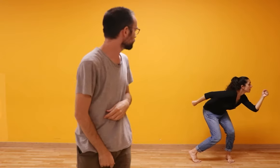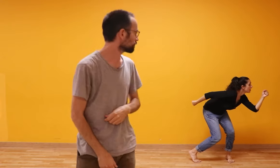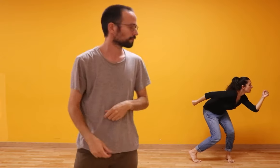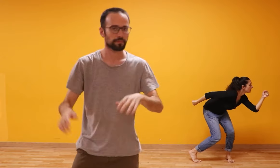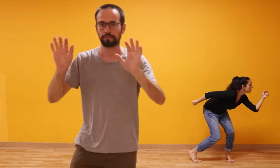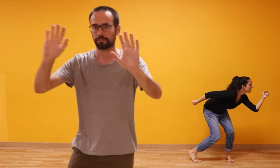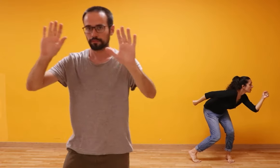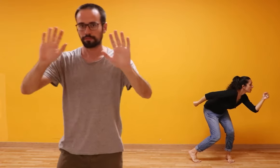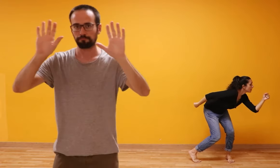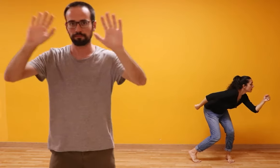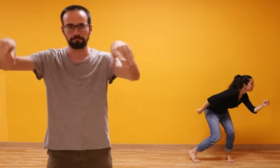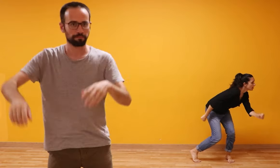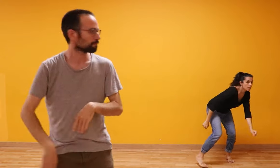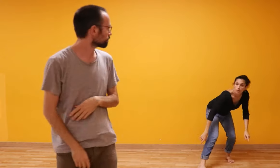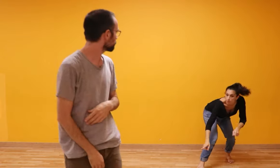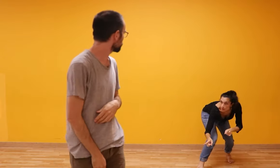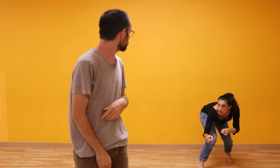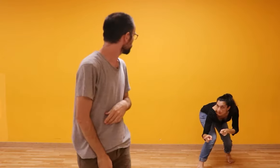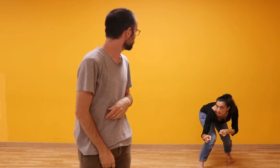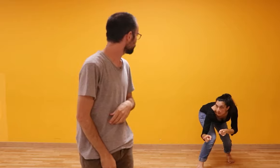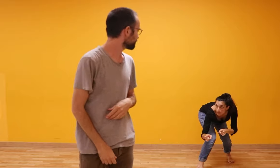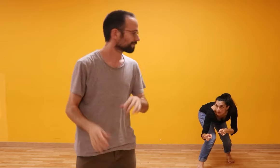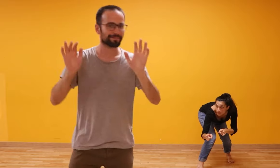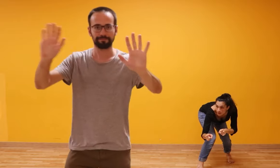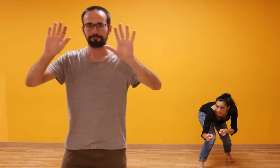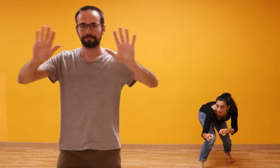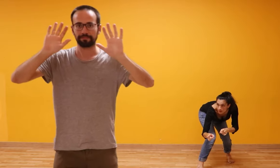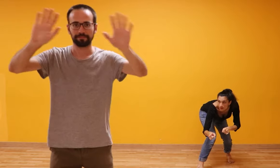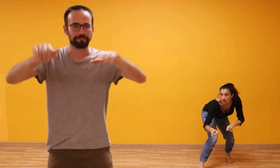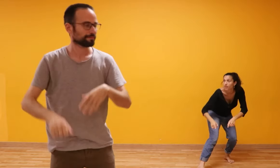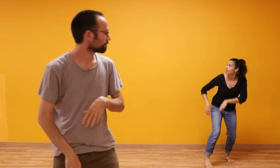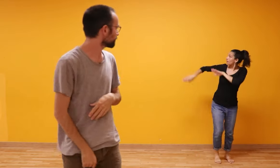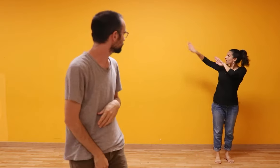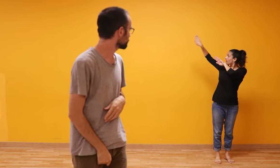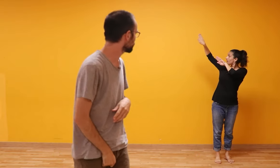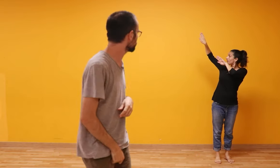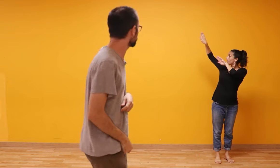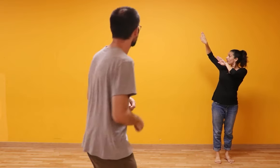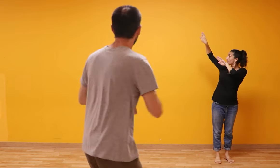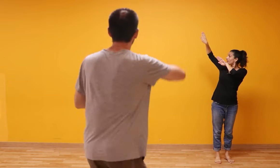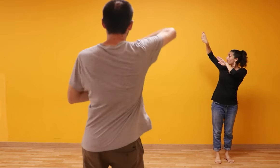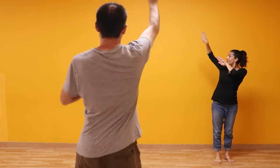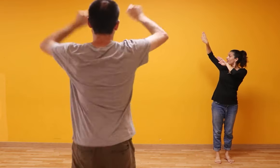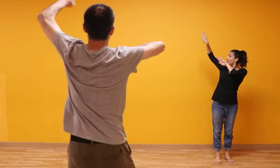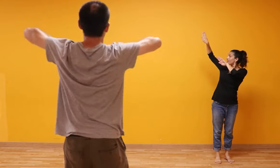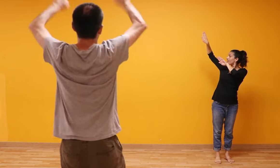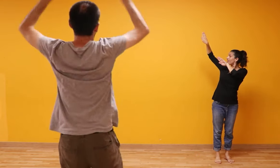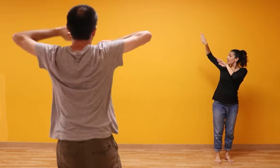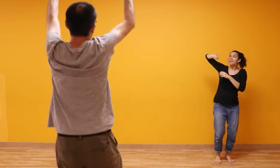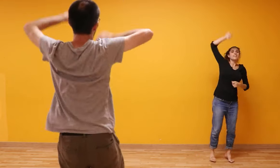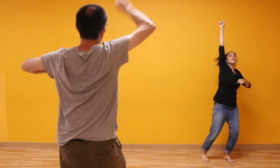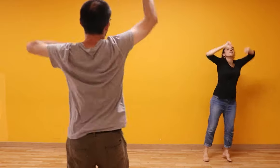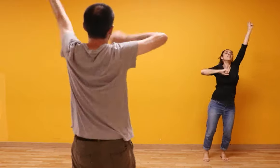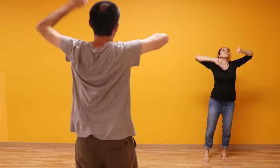vull ballar Jo vull ballar, jo vull saltar Jo vull saltar, jo vull